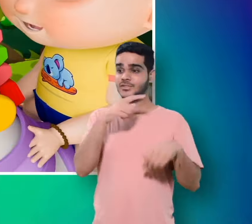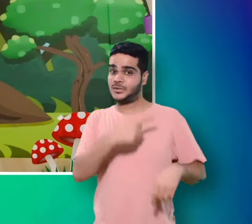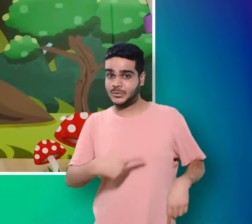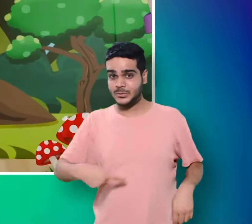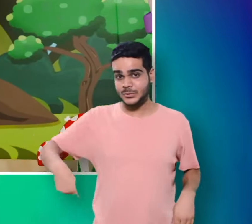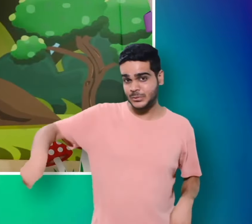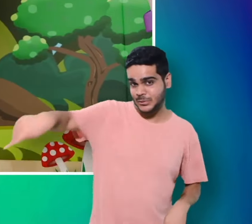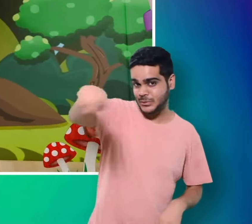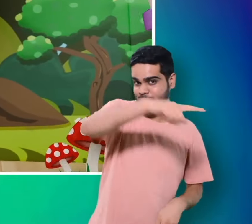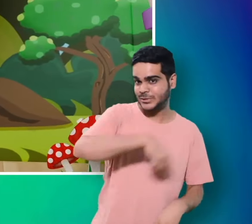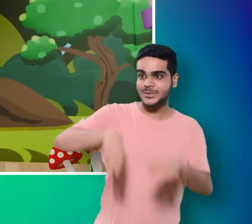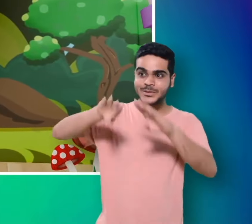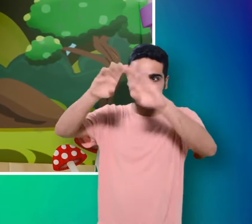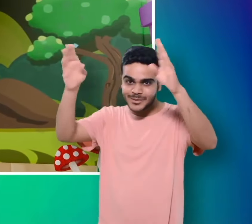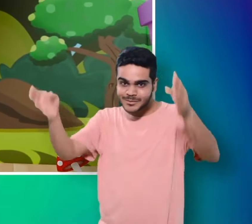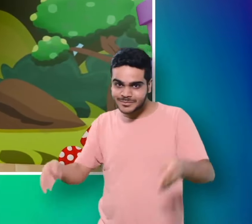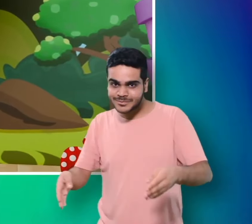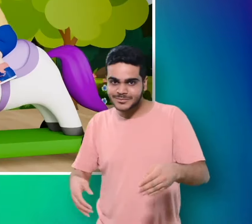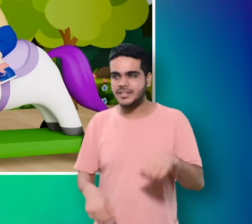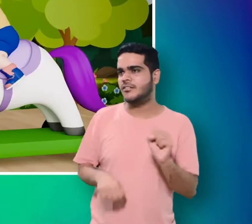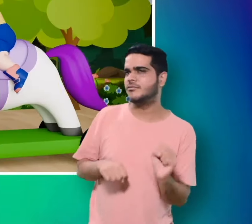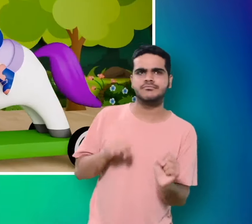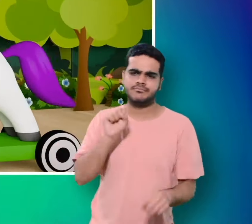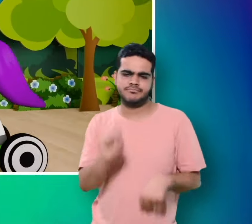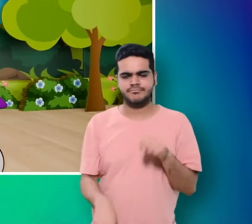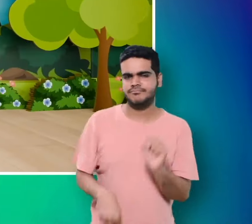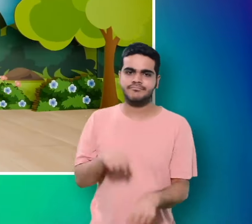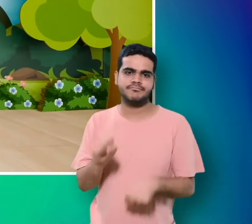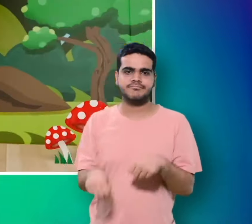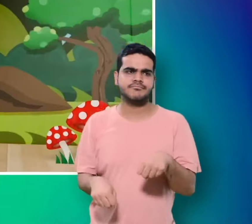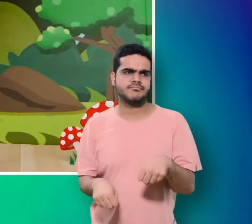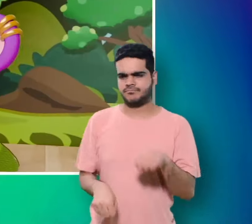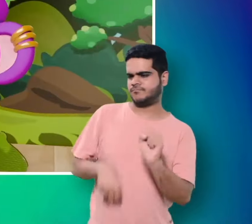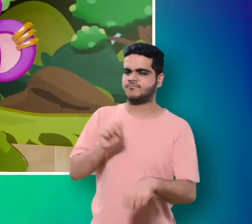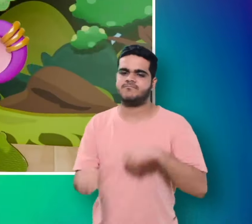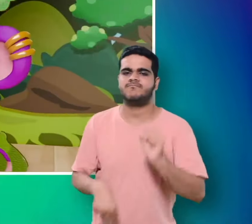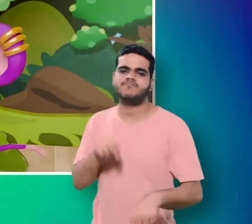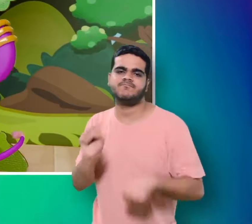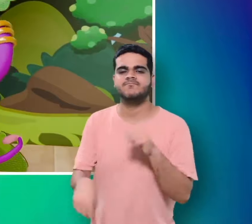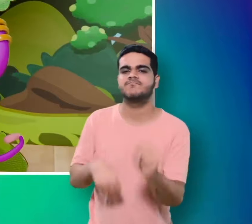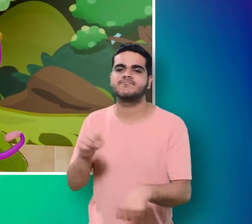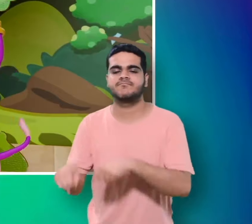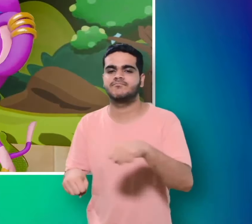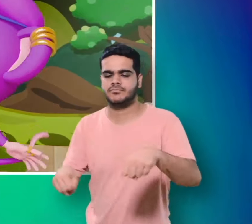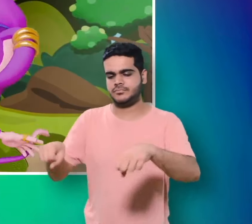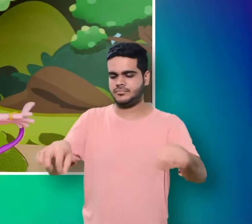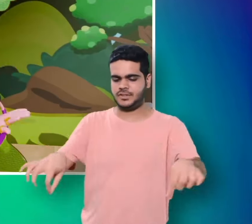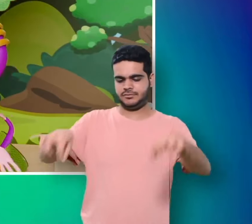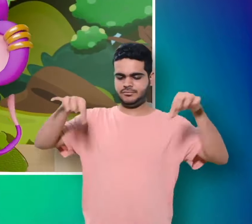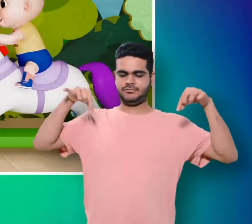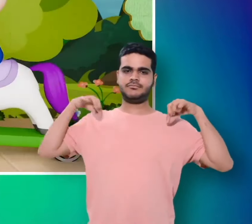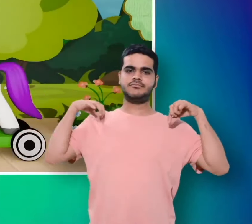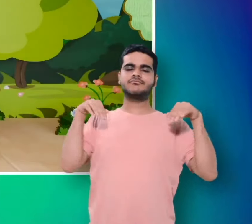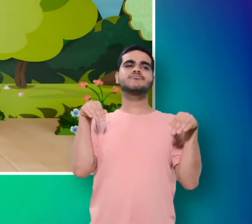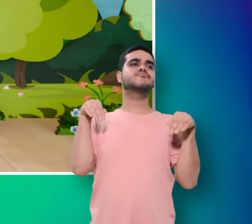गोड़ा पहुंचा चोक में चोक में था नाई घोड़े जी के नाई ने हजामत जो